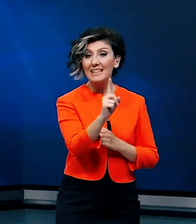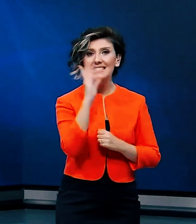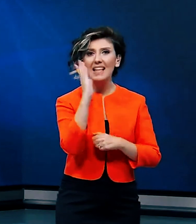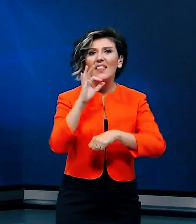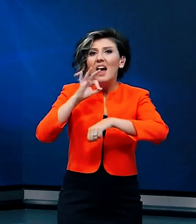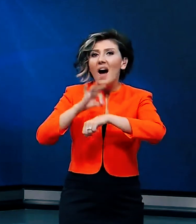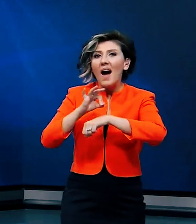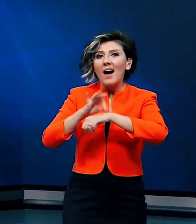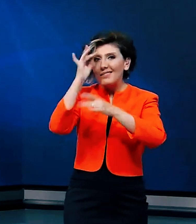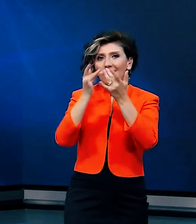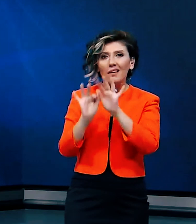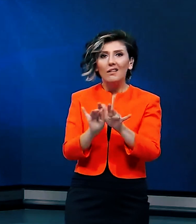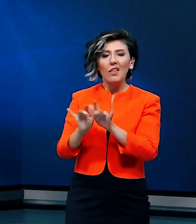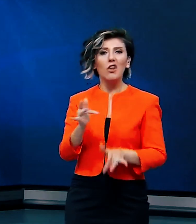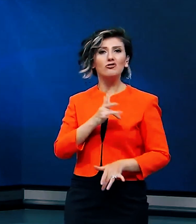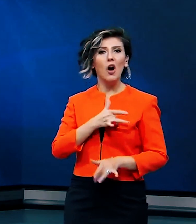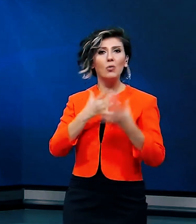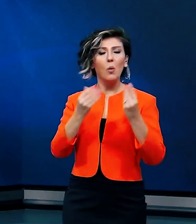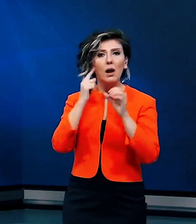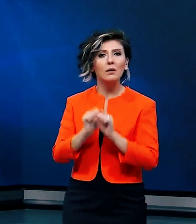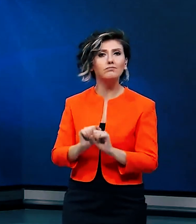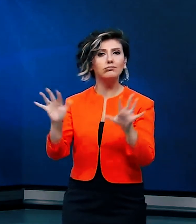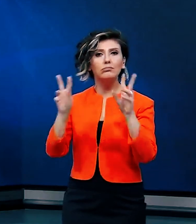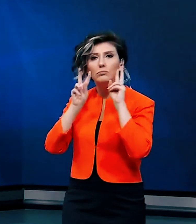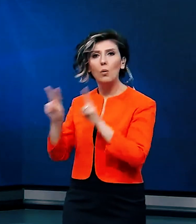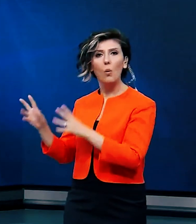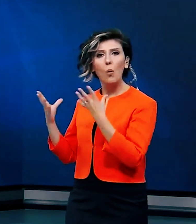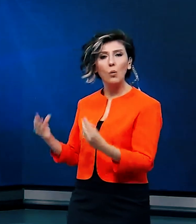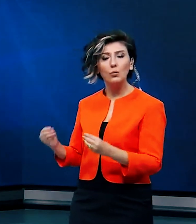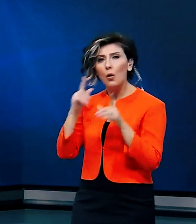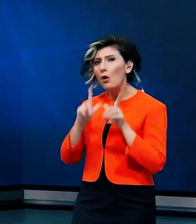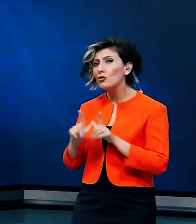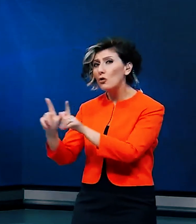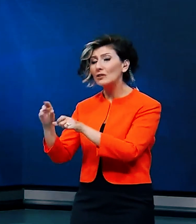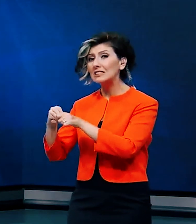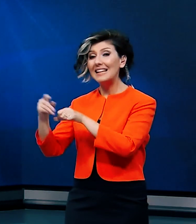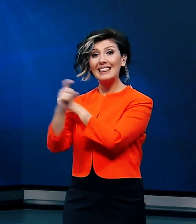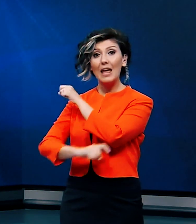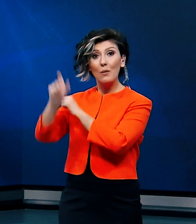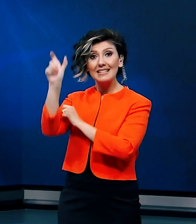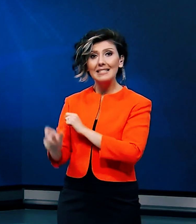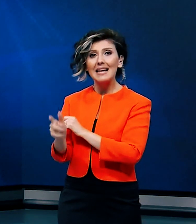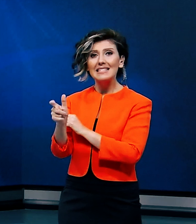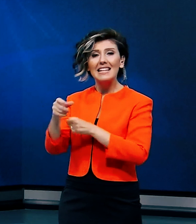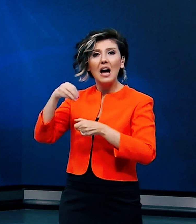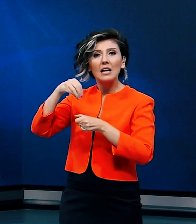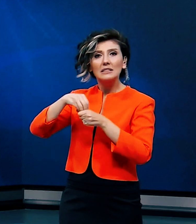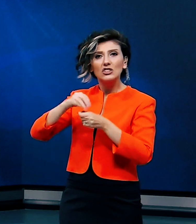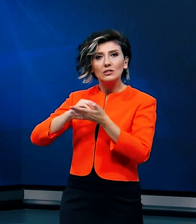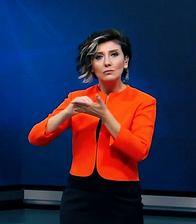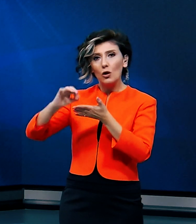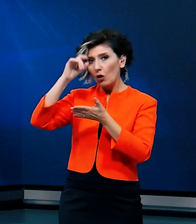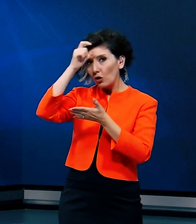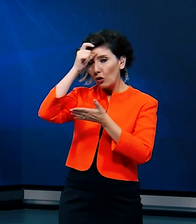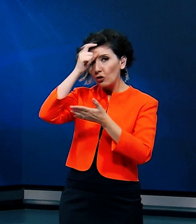saldırı anını sosyal medyadan canlı olarak yayınladı. Görüntülerde teröristin silahı üzerindeki